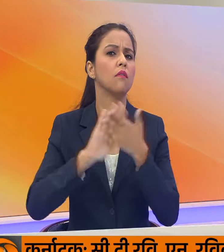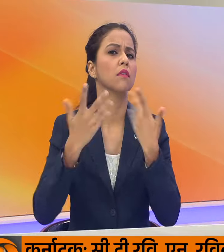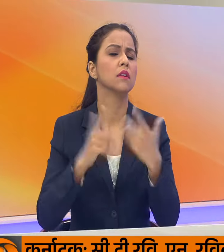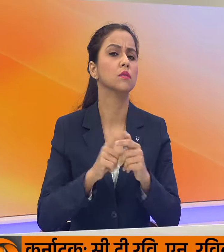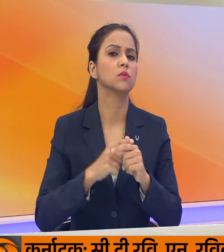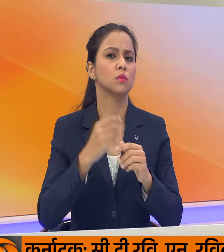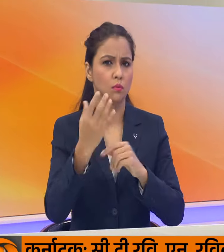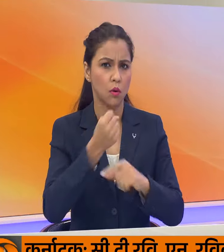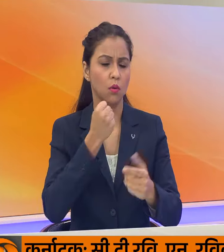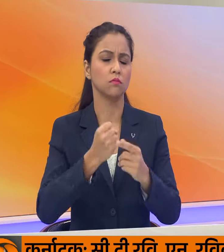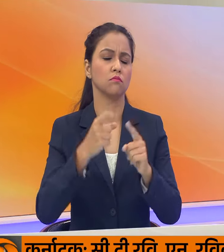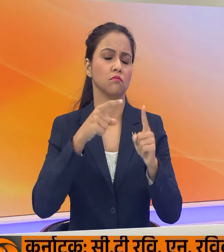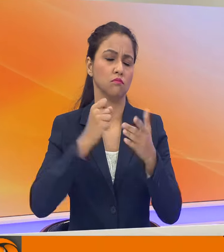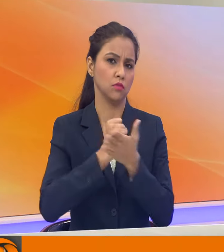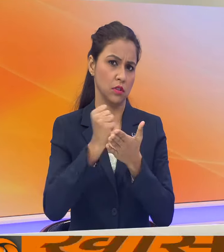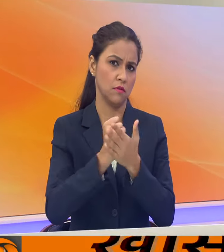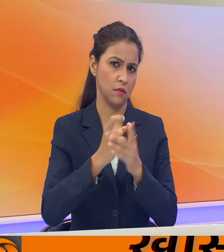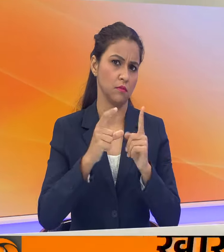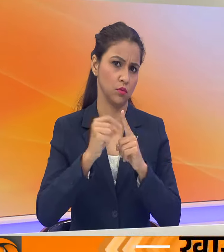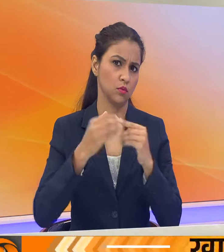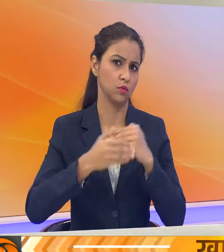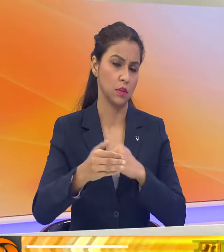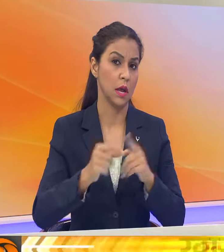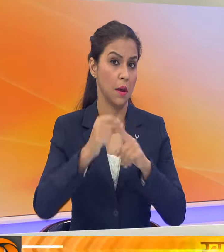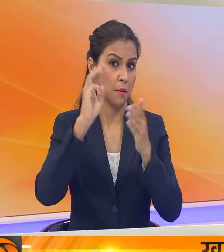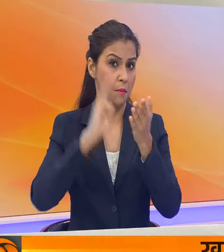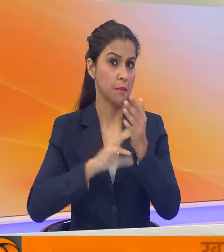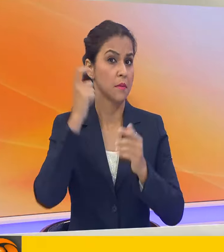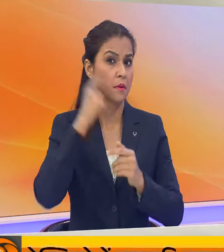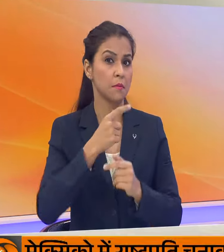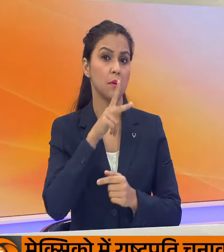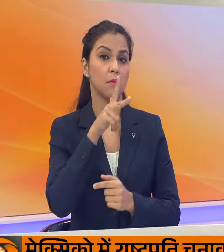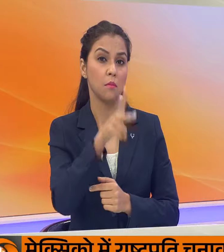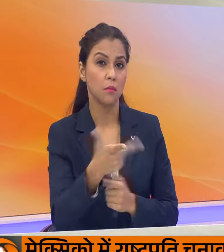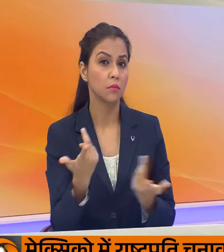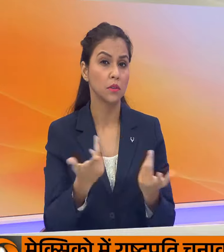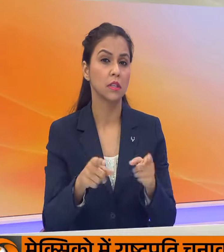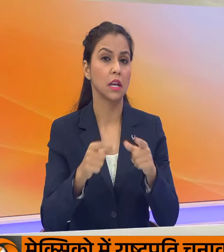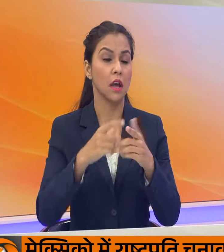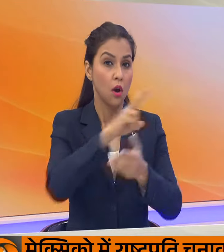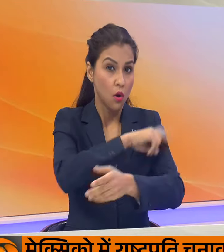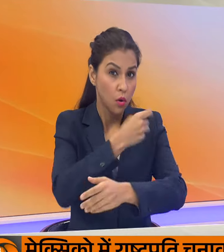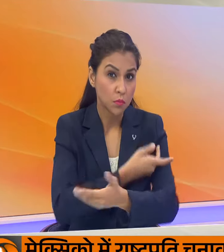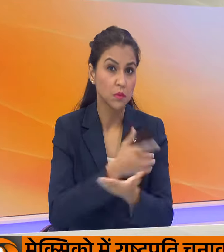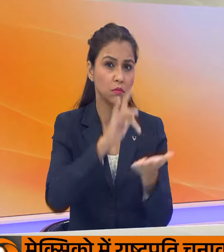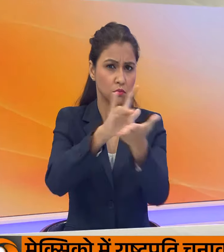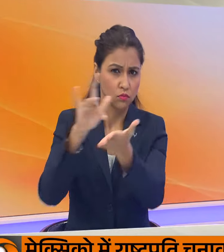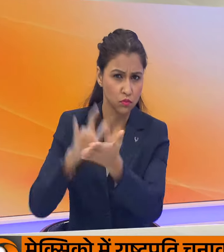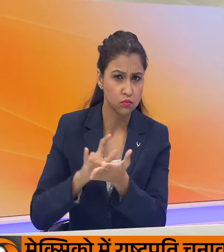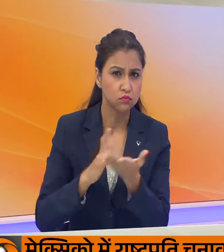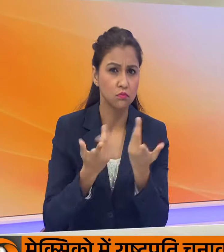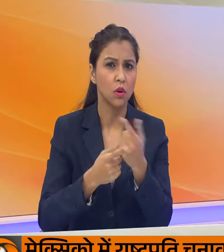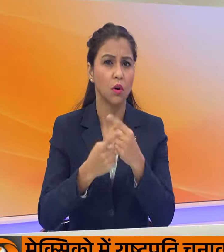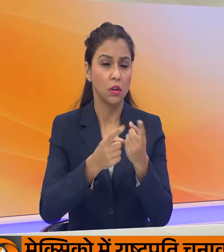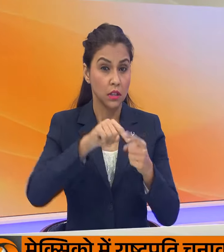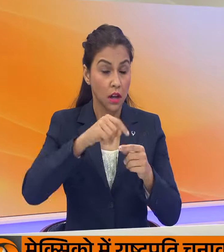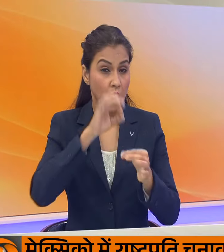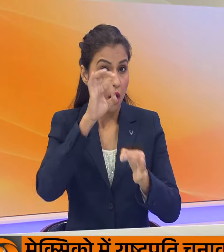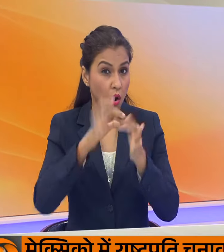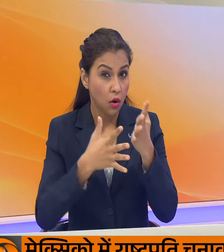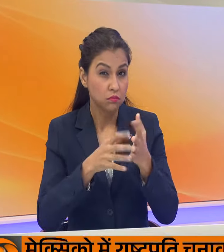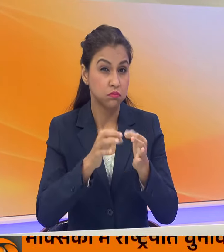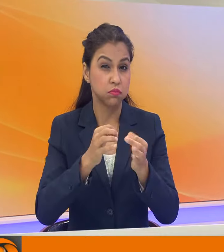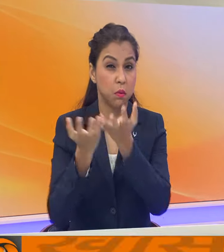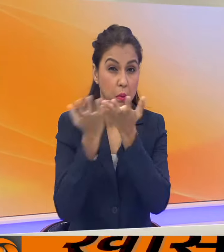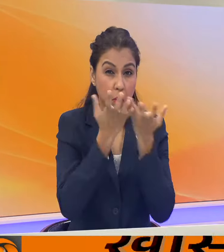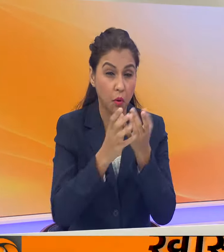अभ्यास नियमित आधार पर किया जाए पीम ने ये भी नर्देश दिया कि अस्पतालों और अन्ने सार्वजनिक स्थानों का अगनी आडिट